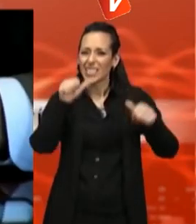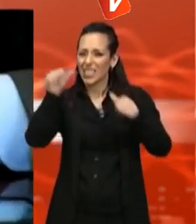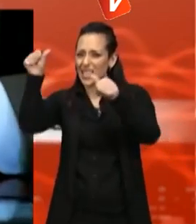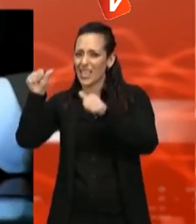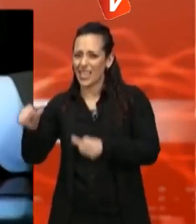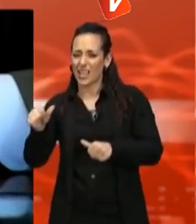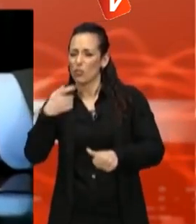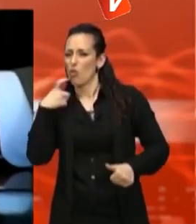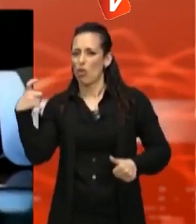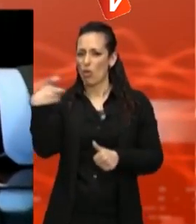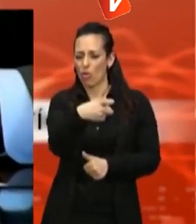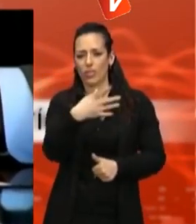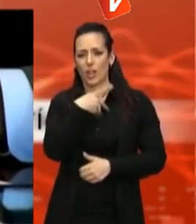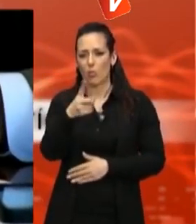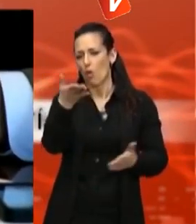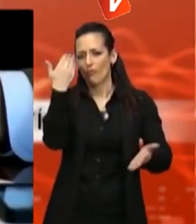sigui un acord d'Ajunta de Portaveus.